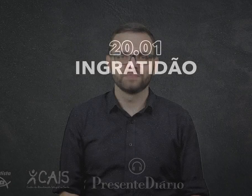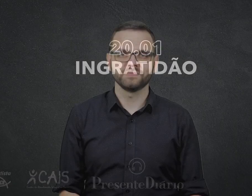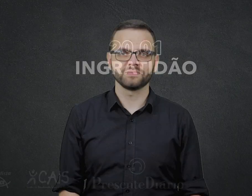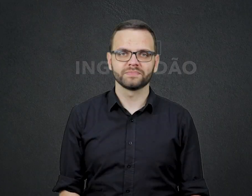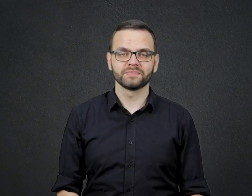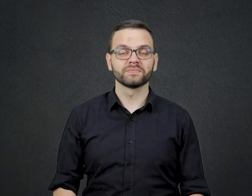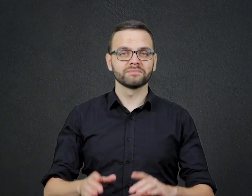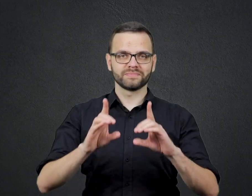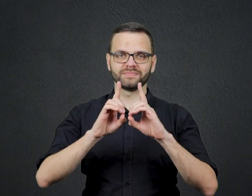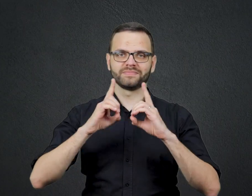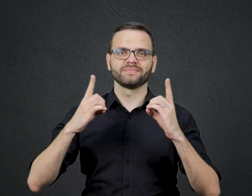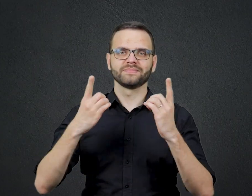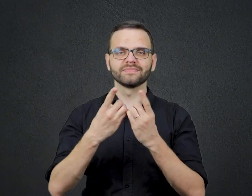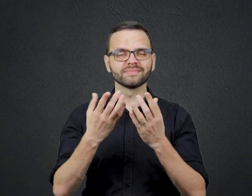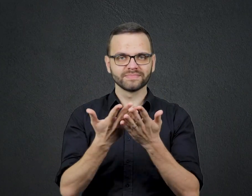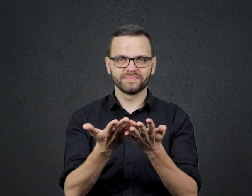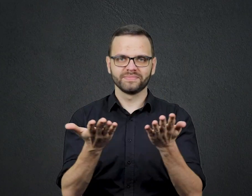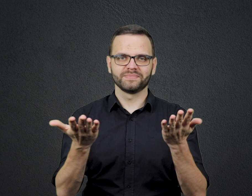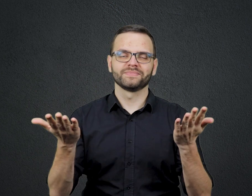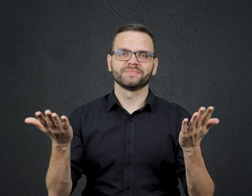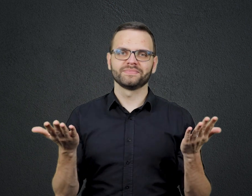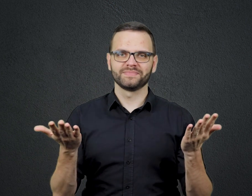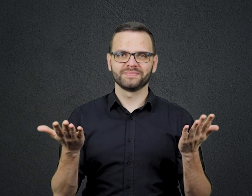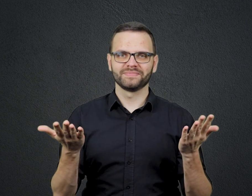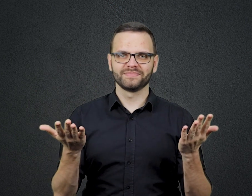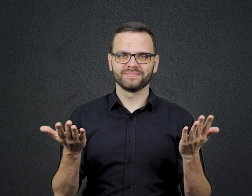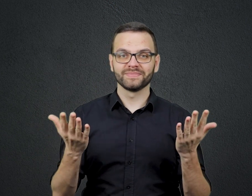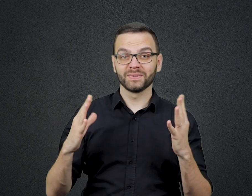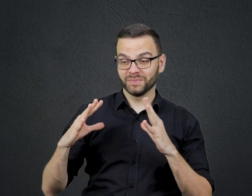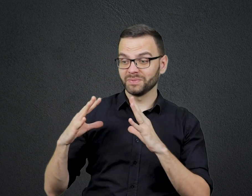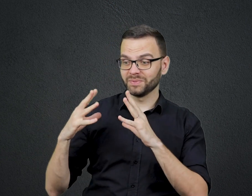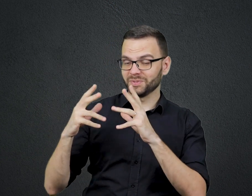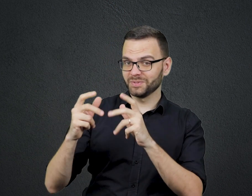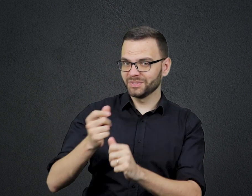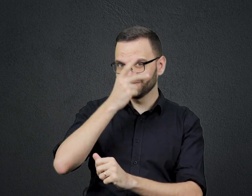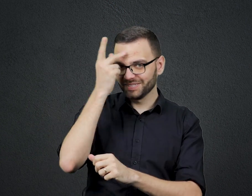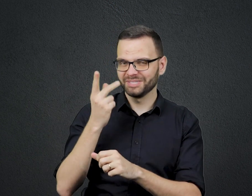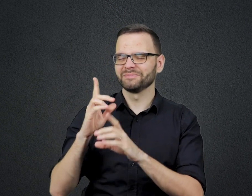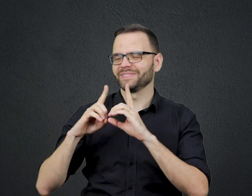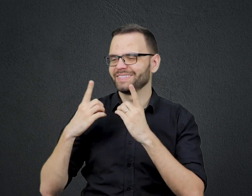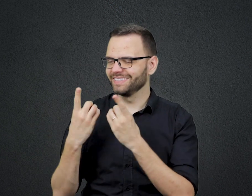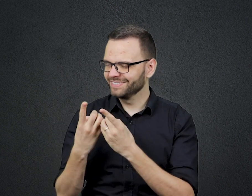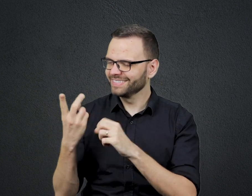Ouça agora Presente Diário O devocional de todos os que buscam a Deus